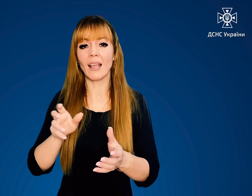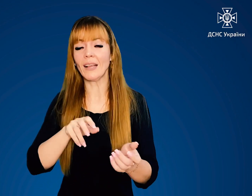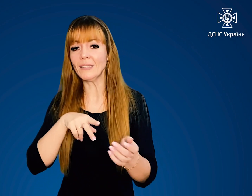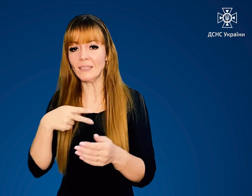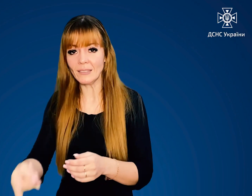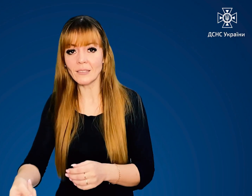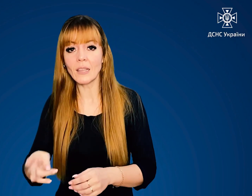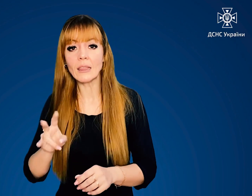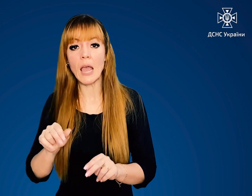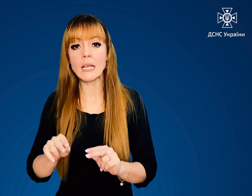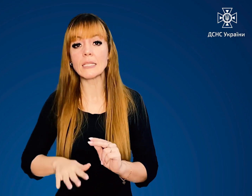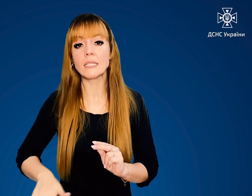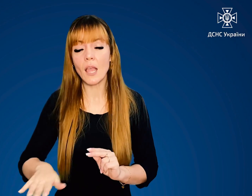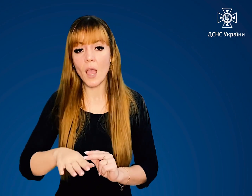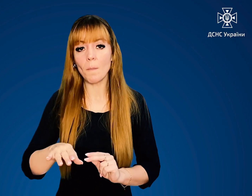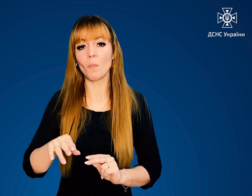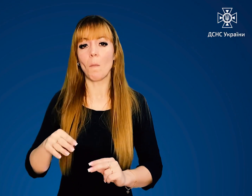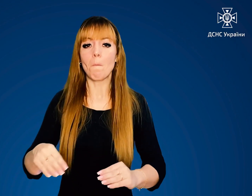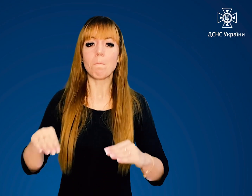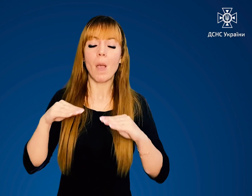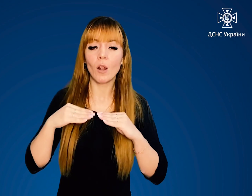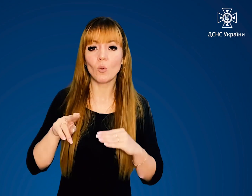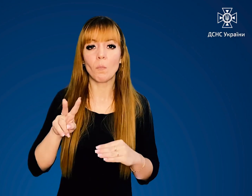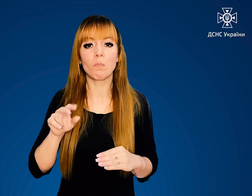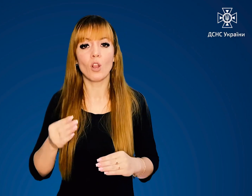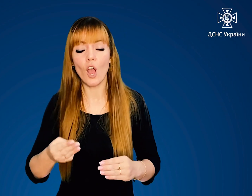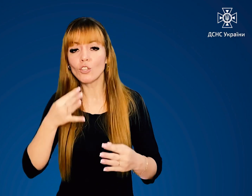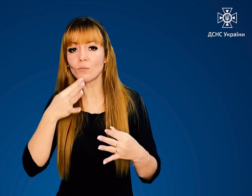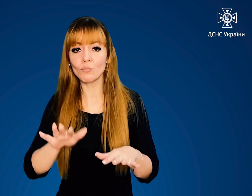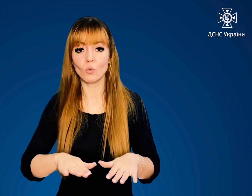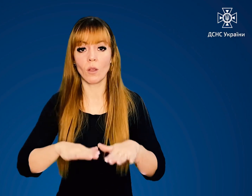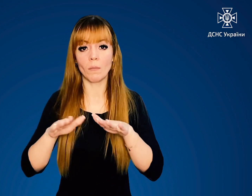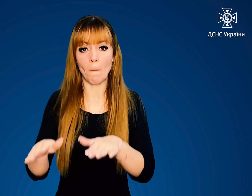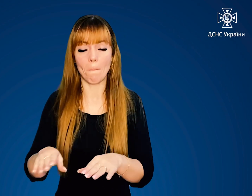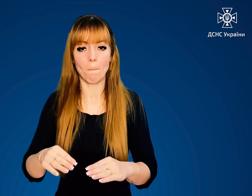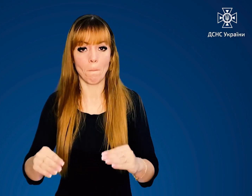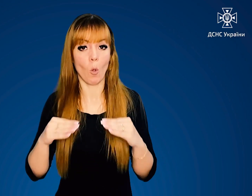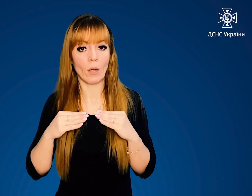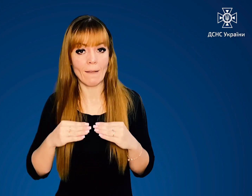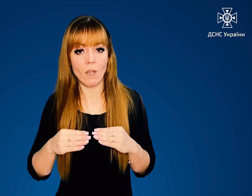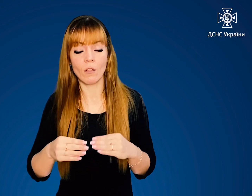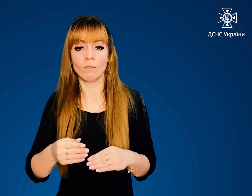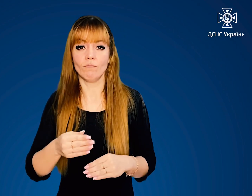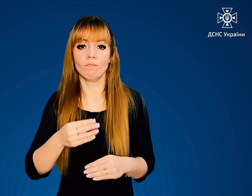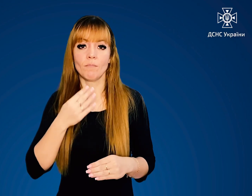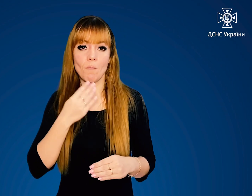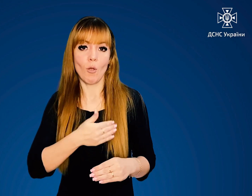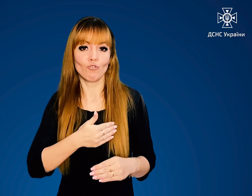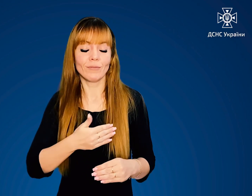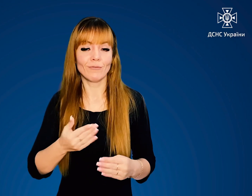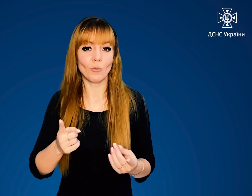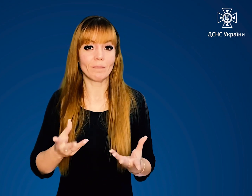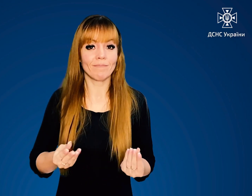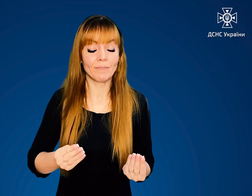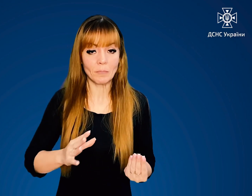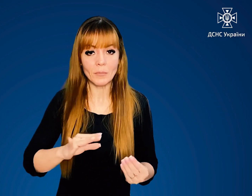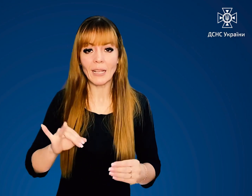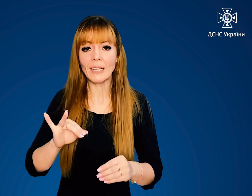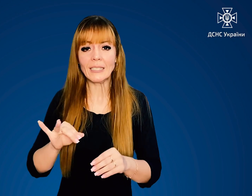швидко накиньте пальто, плащ або будь-яку ковдру чи покривало, бажано зволожене, і